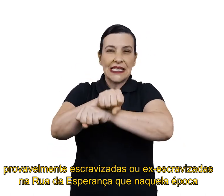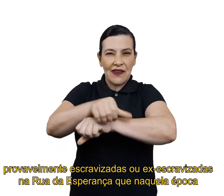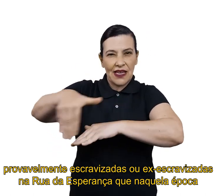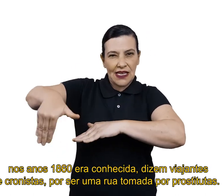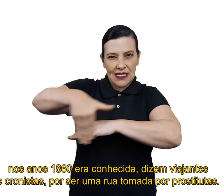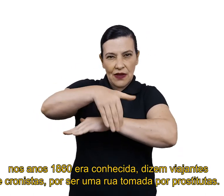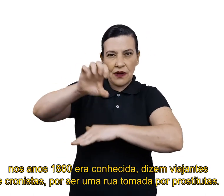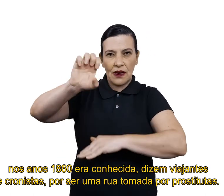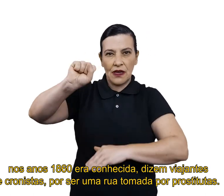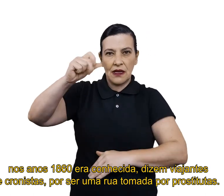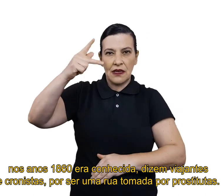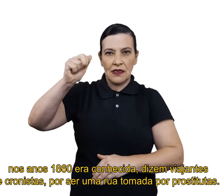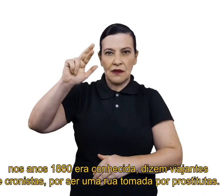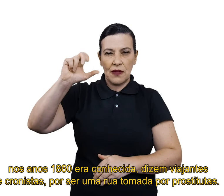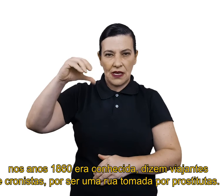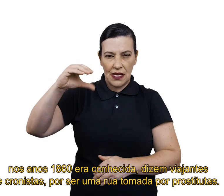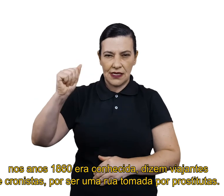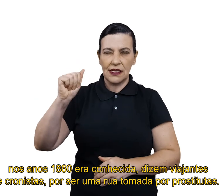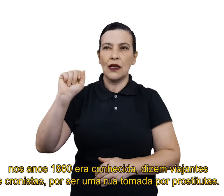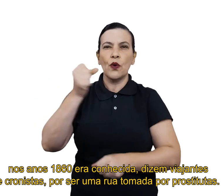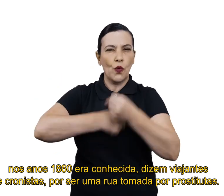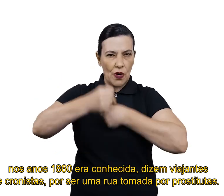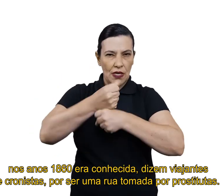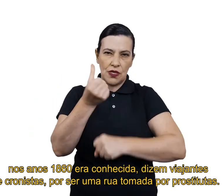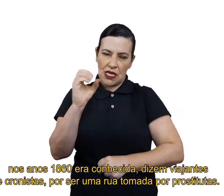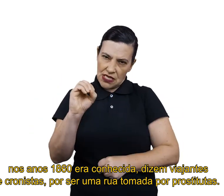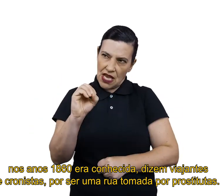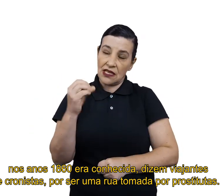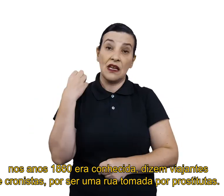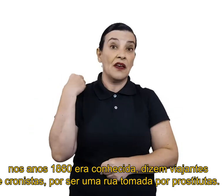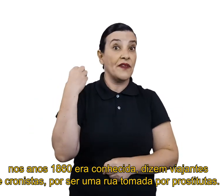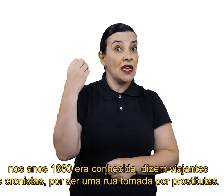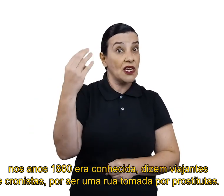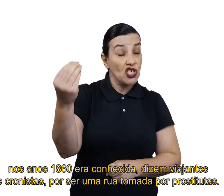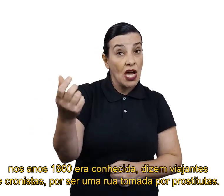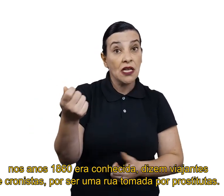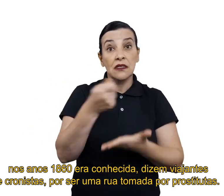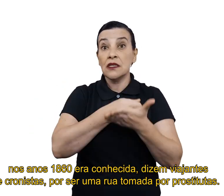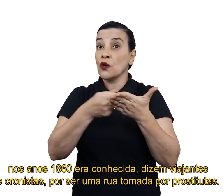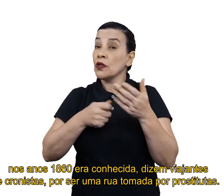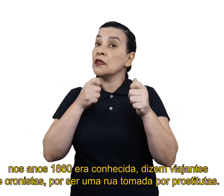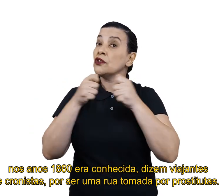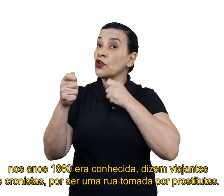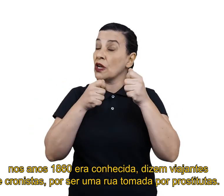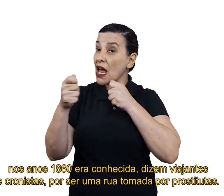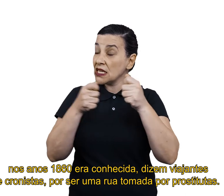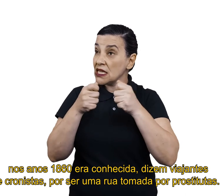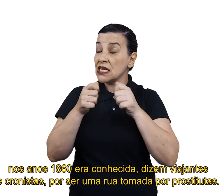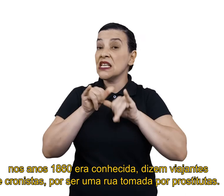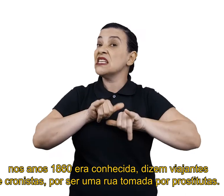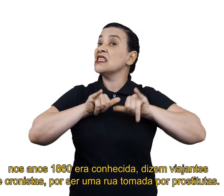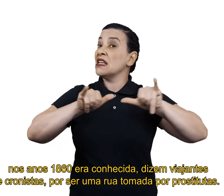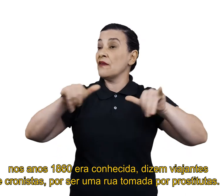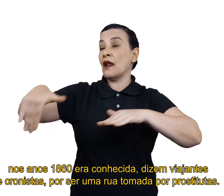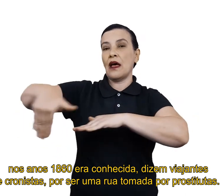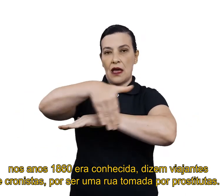que naquela época, nos anos 60, era conhecida, dizem viajantes e cronistas, por ser uma rua tomada